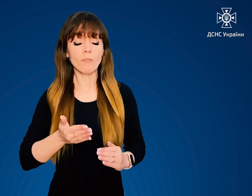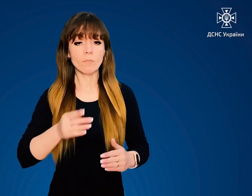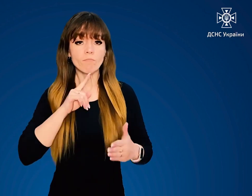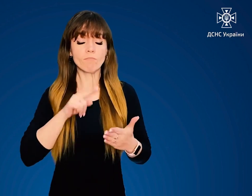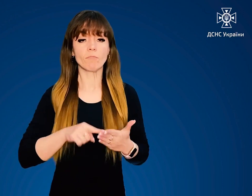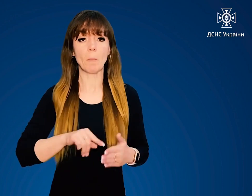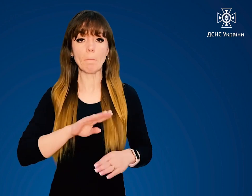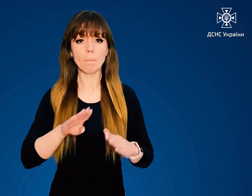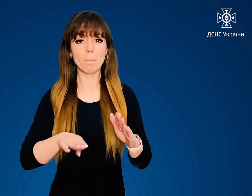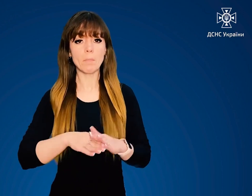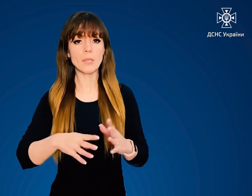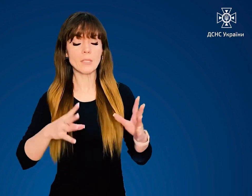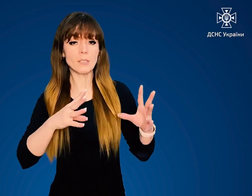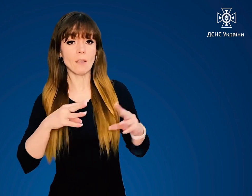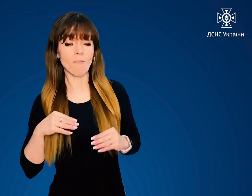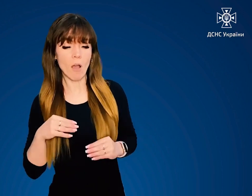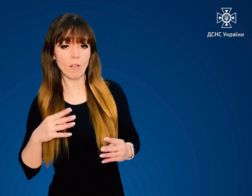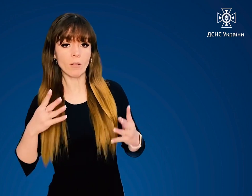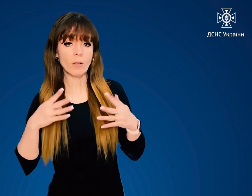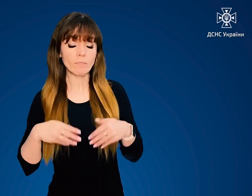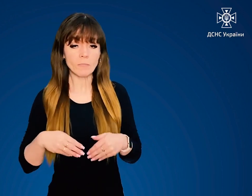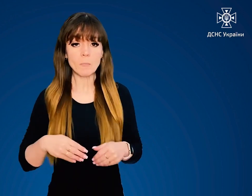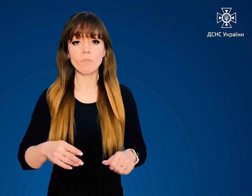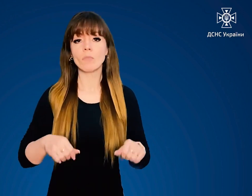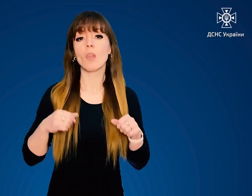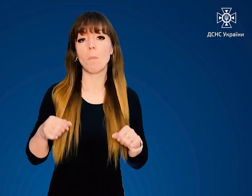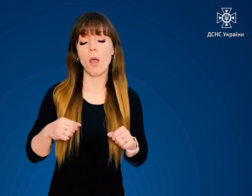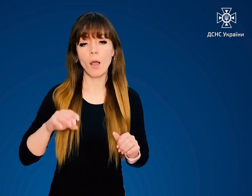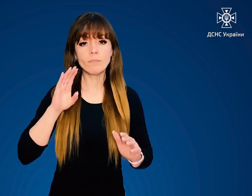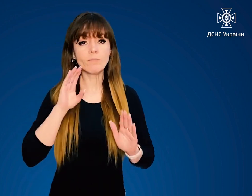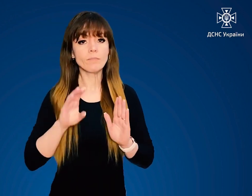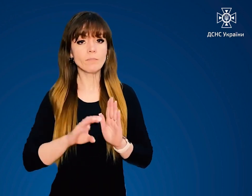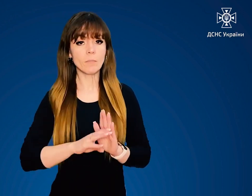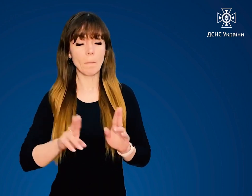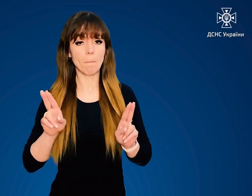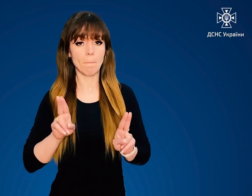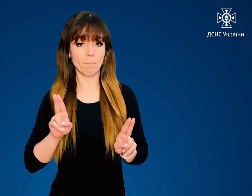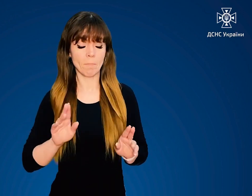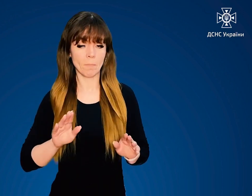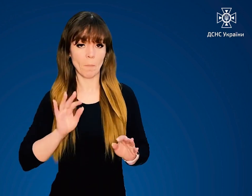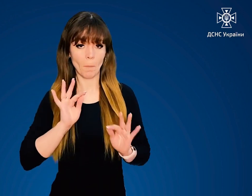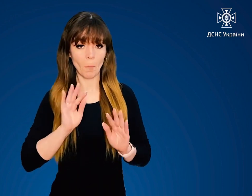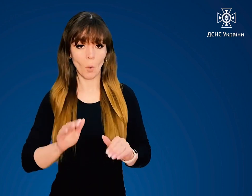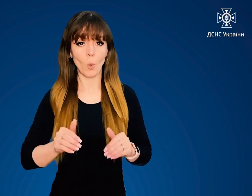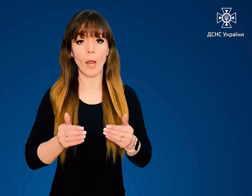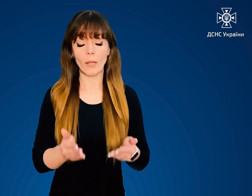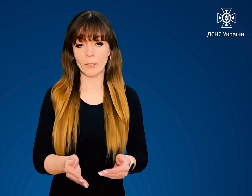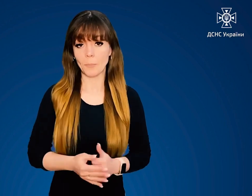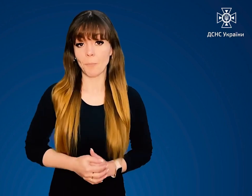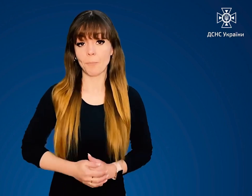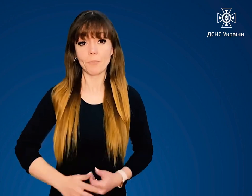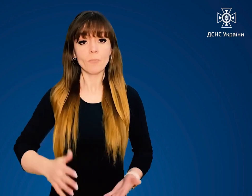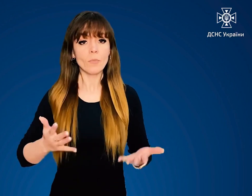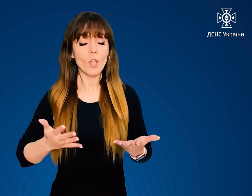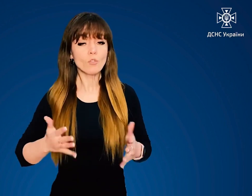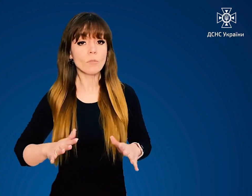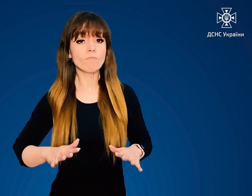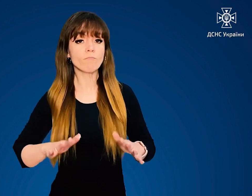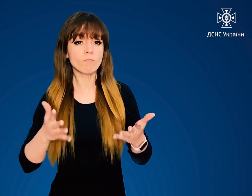ви опинилися під завалами, намагайтеся слідувати наступним порадам. Якщо трапився